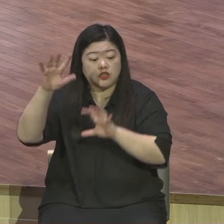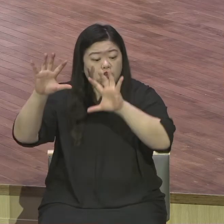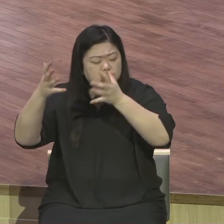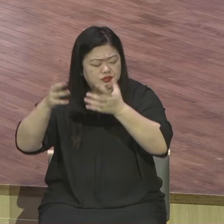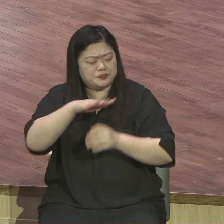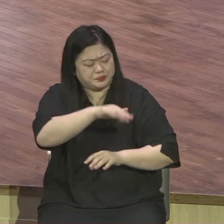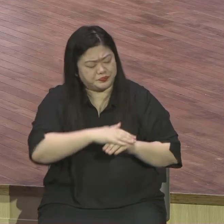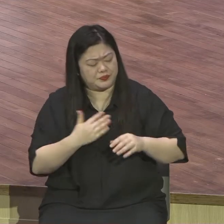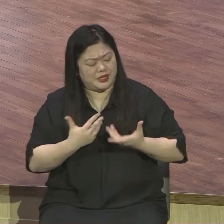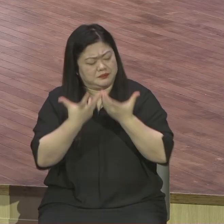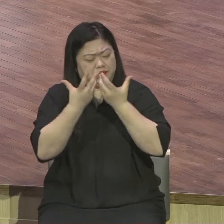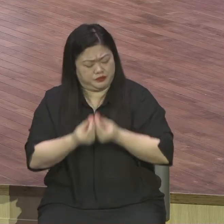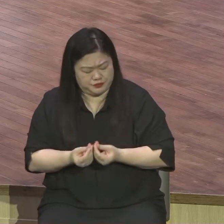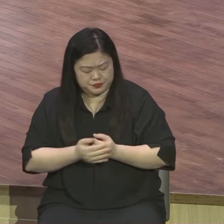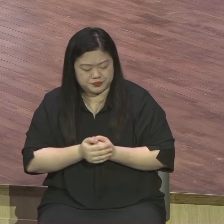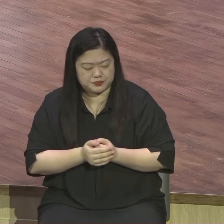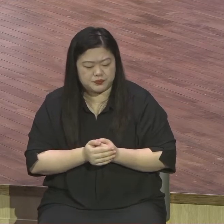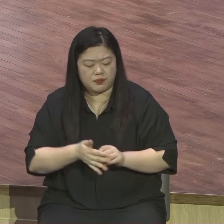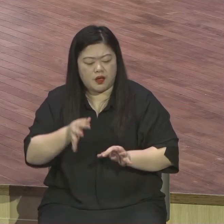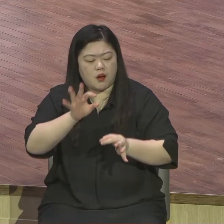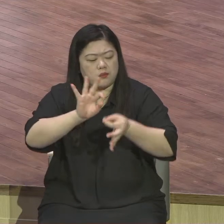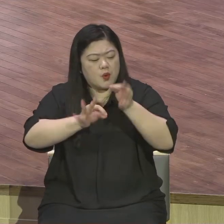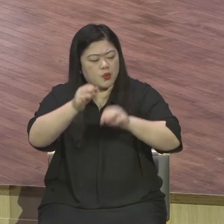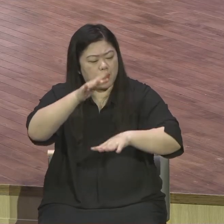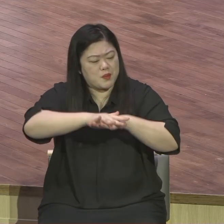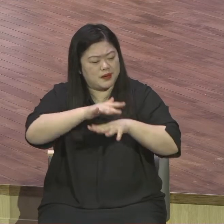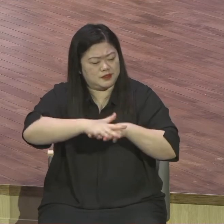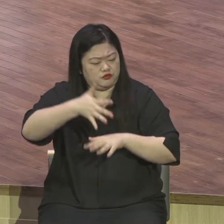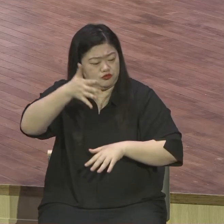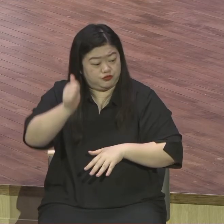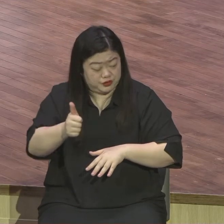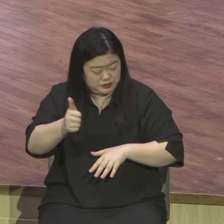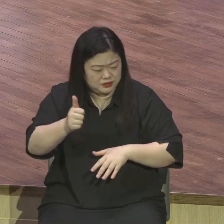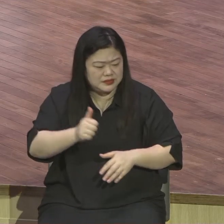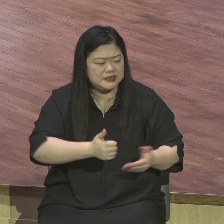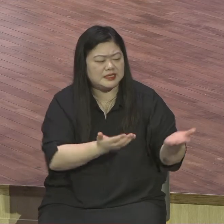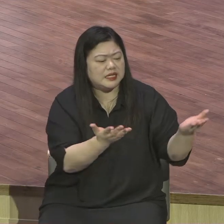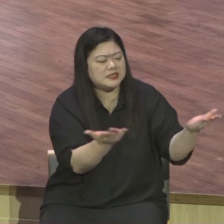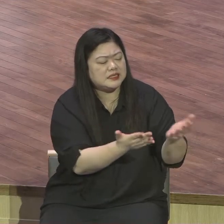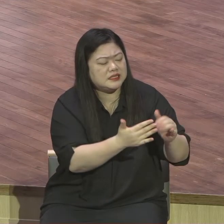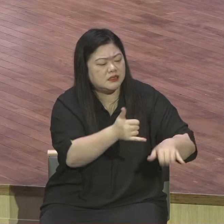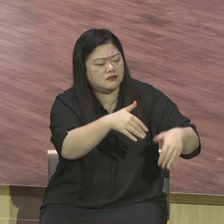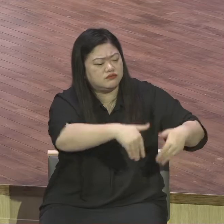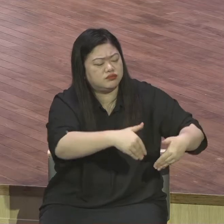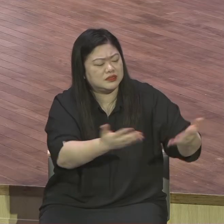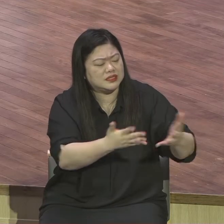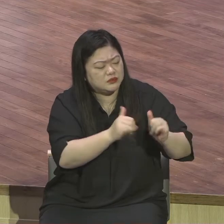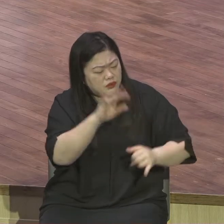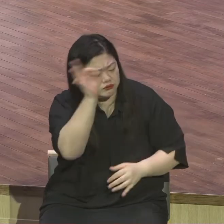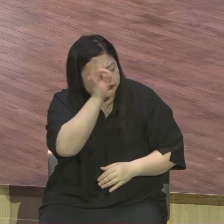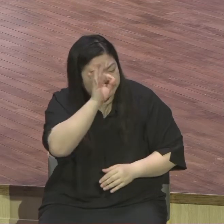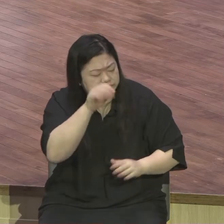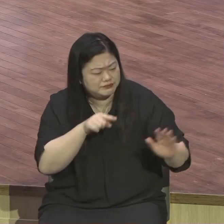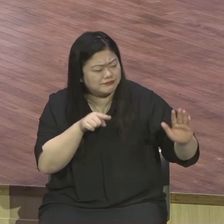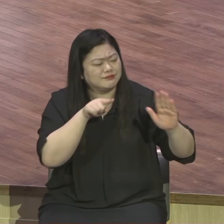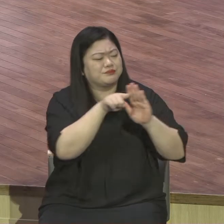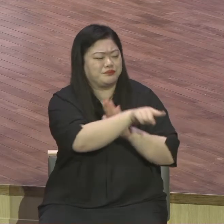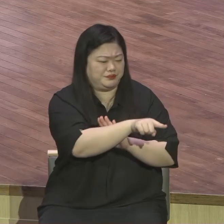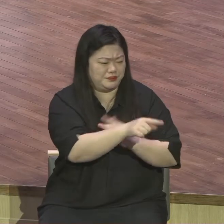품꾼을 얻어 포도원에 덜어보내려고 이른 아침에 나간 집주인과 같으니 그가 하루